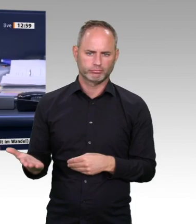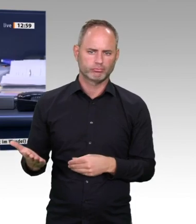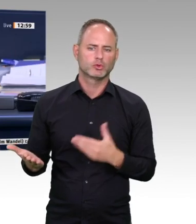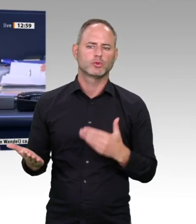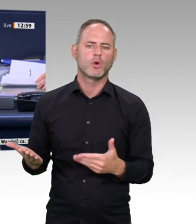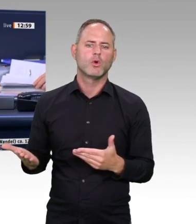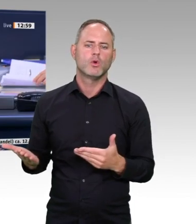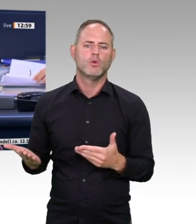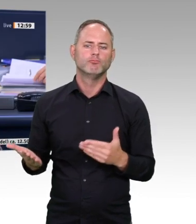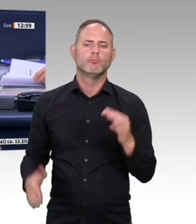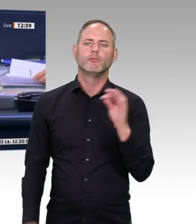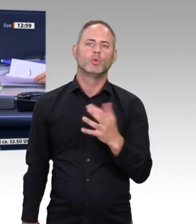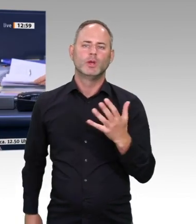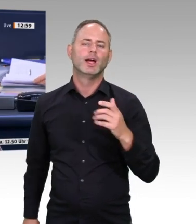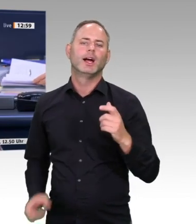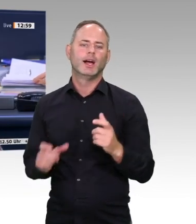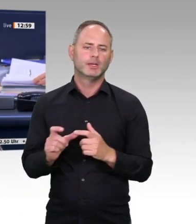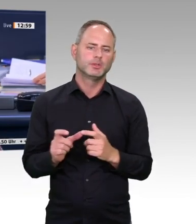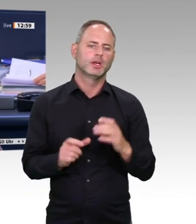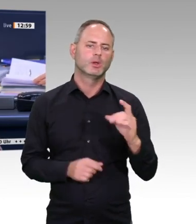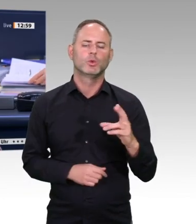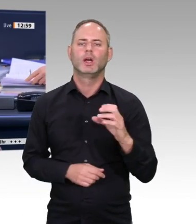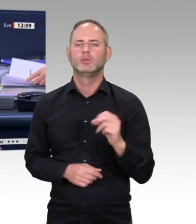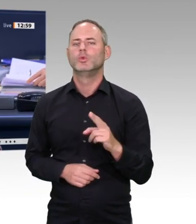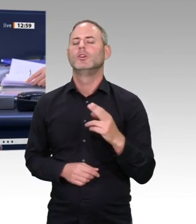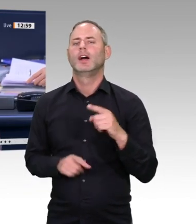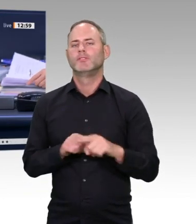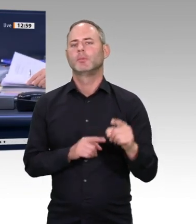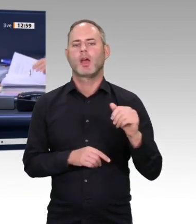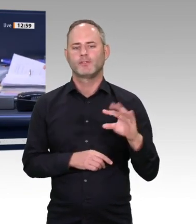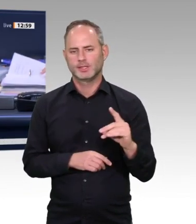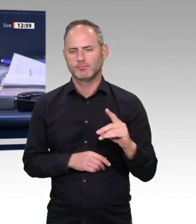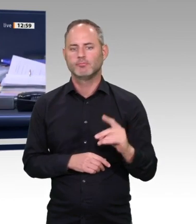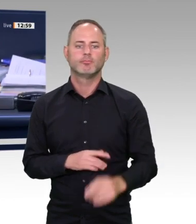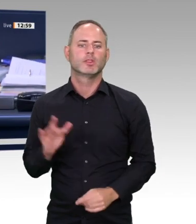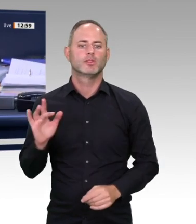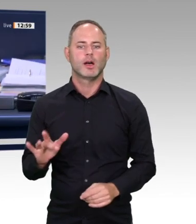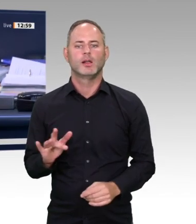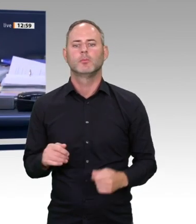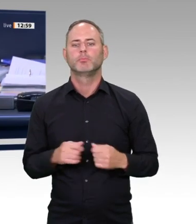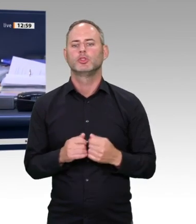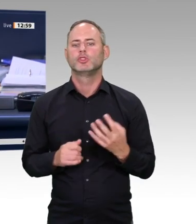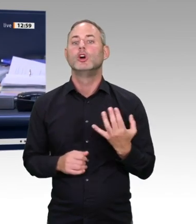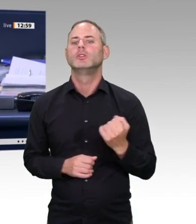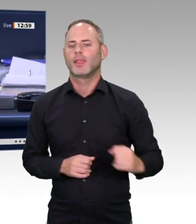Ich rufe auf die Tagesordnungspunkte 9 a bis 9 n sowie Zusatzpunkt 10,